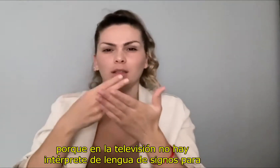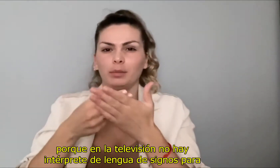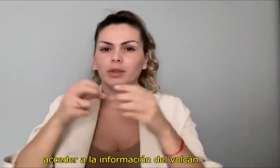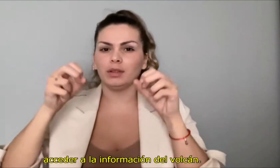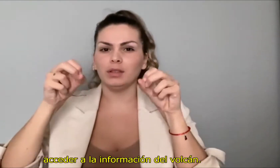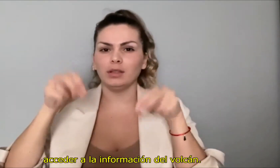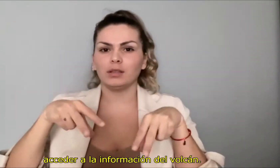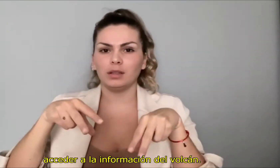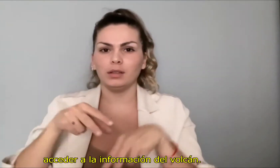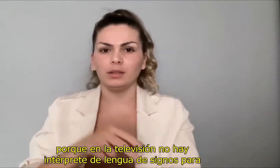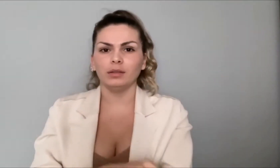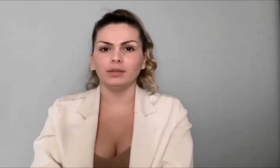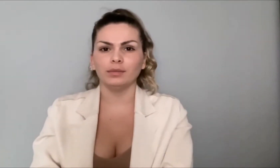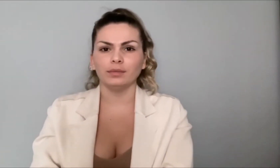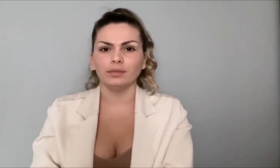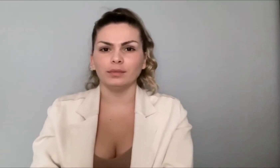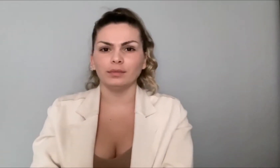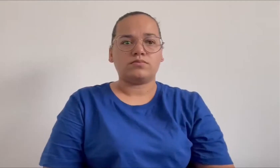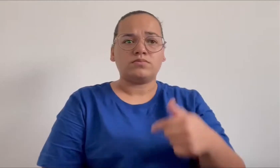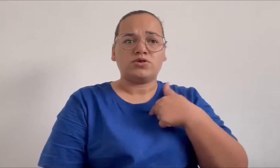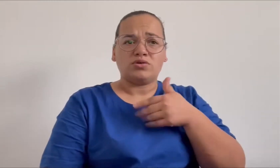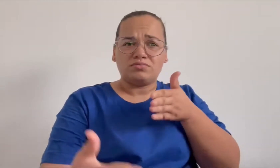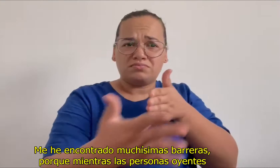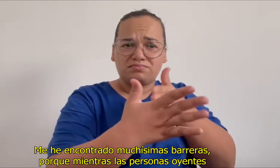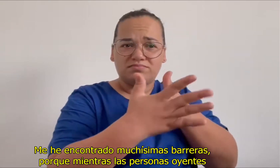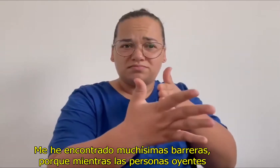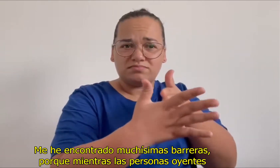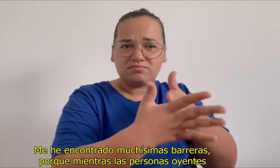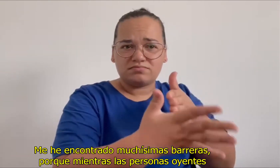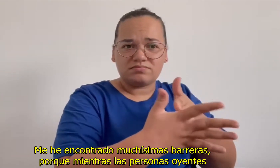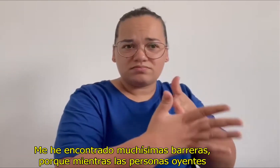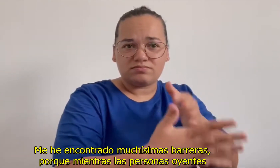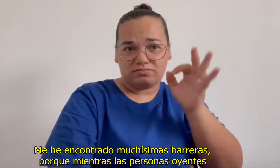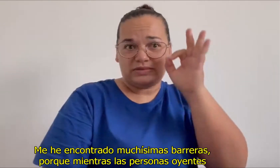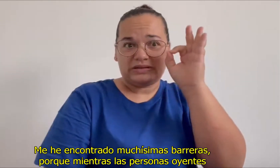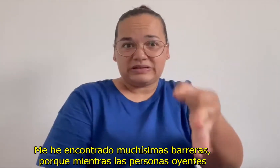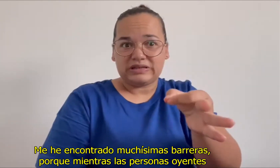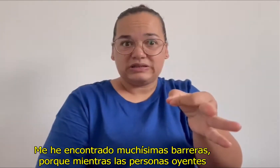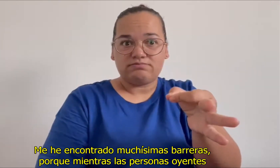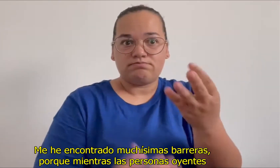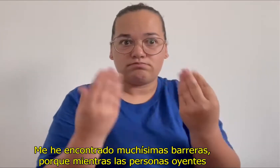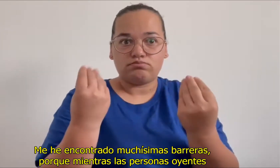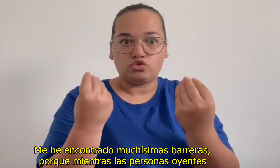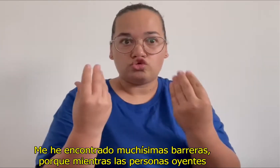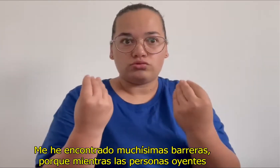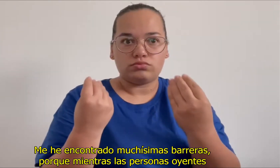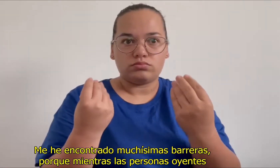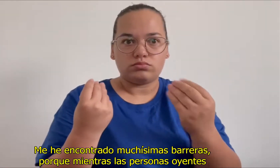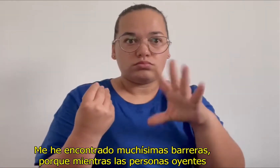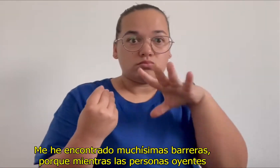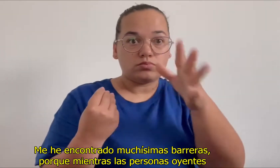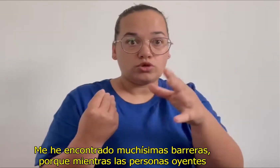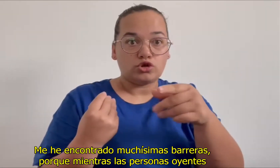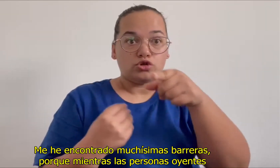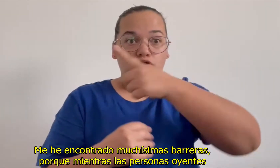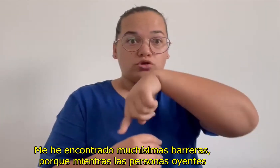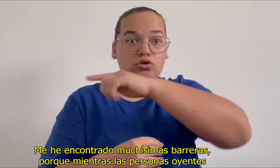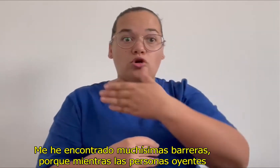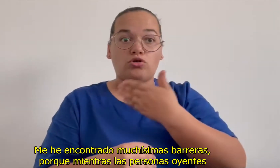signos para acceder a la información del volcán. Me he encontrado muchísimas barreras. Porque mientras las personas